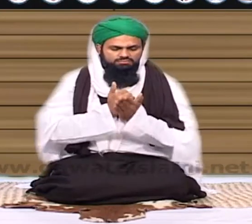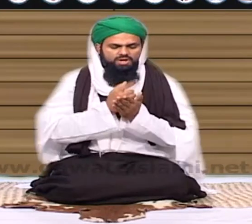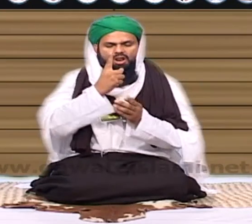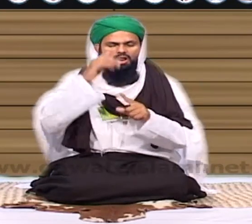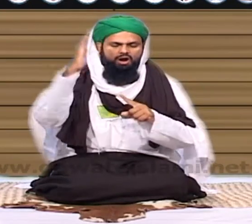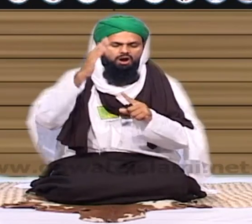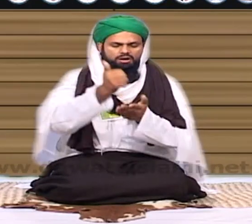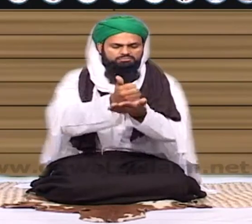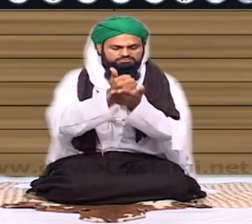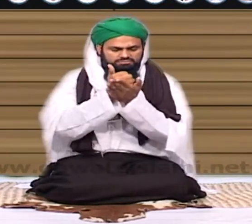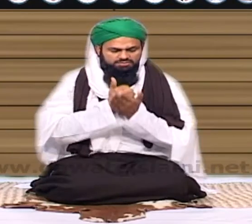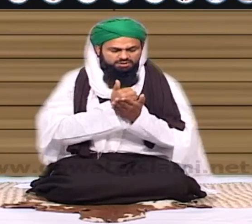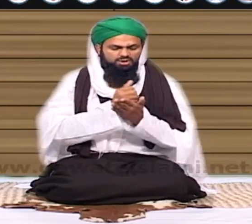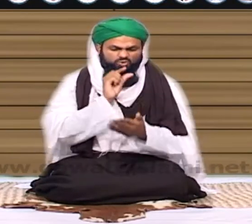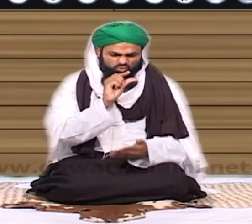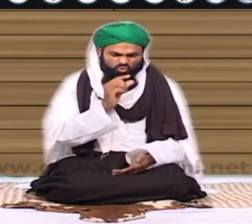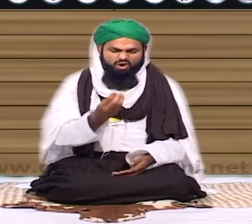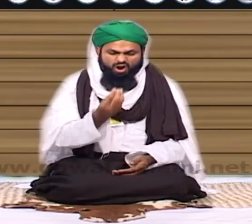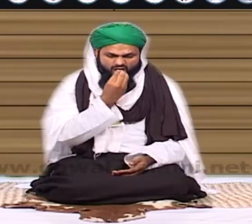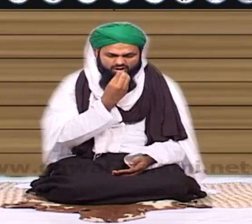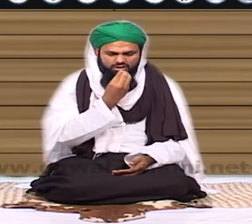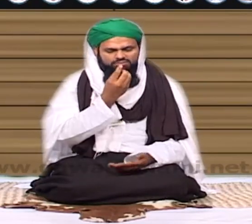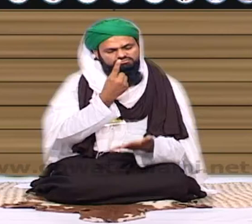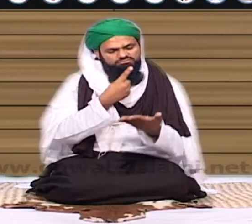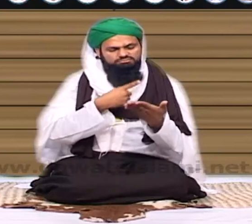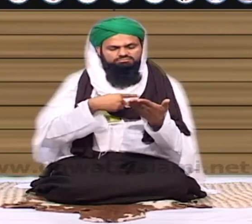اللہ تعالیٰ بس کرم فرمائے ہمیں تھوڑا ملے لیکن حلال کم